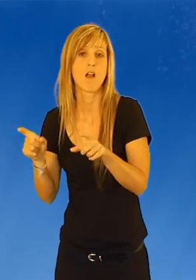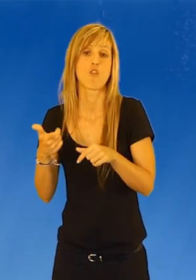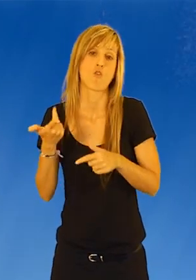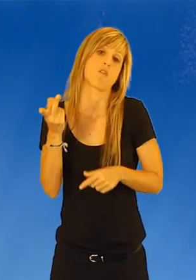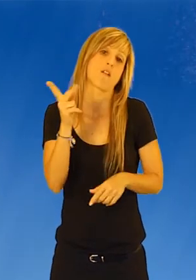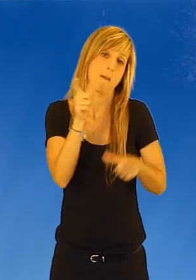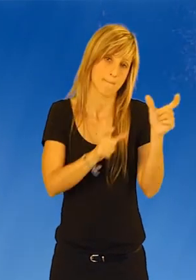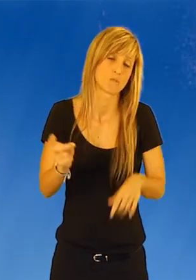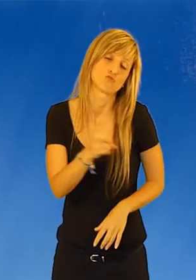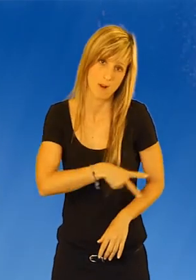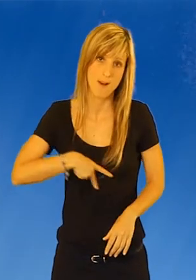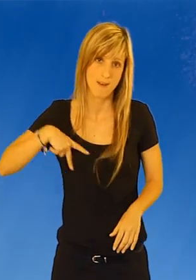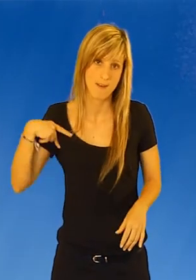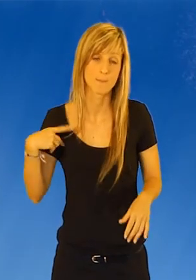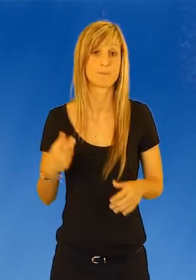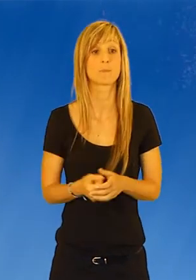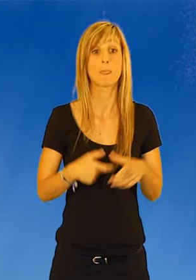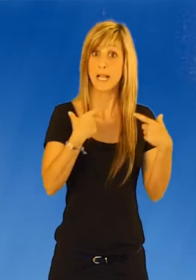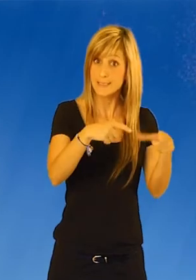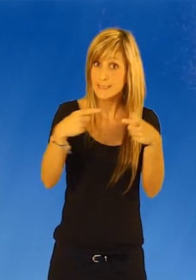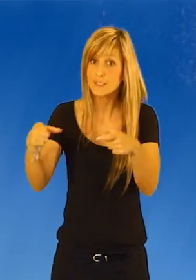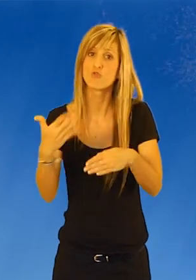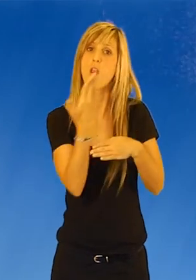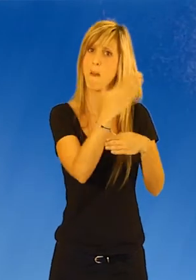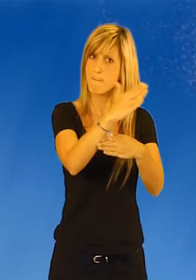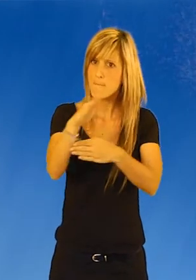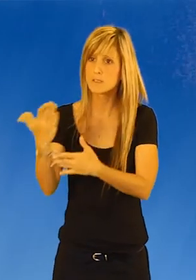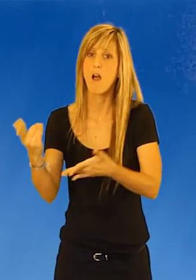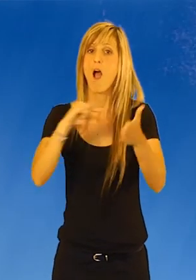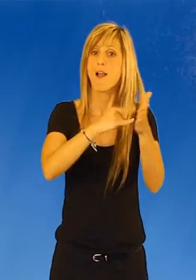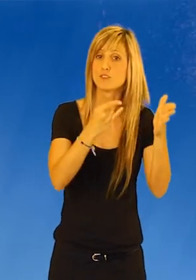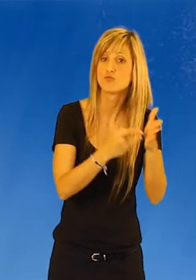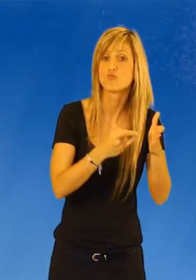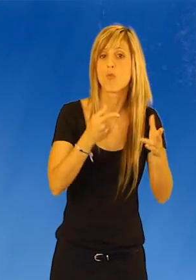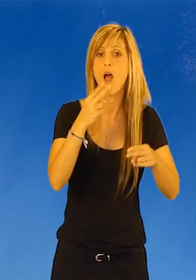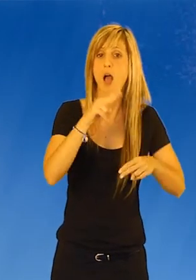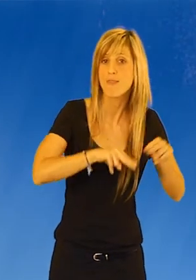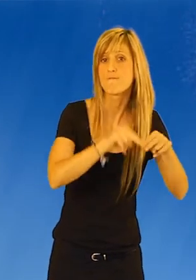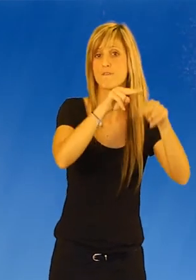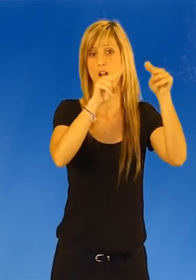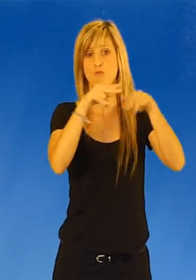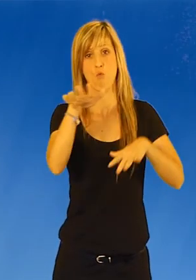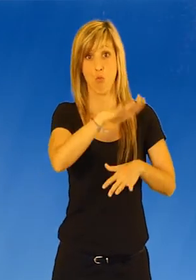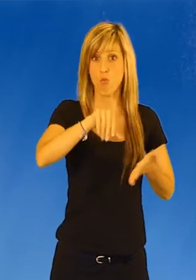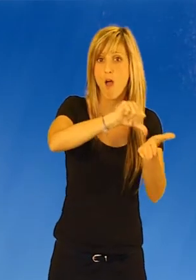como al público en general. Los sectores representados en él son arquitectura y edificación, espacios urbanos,